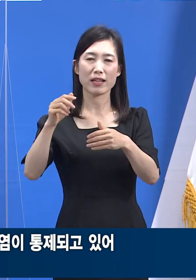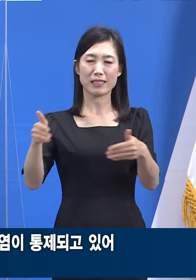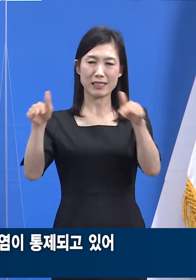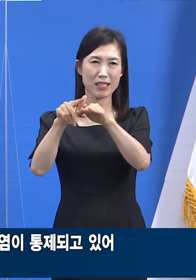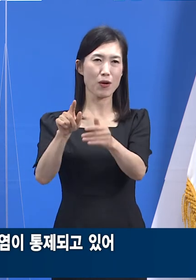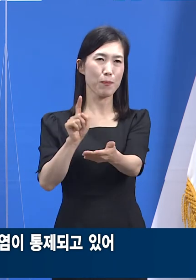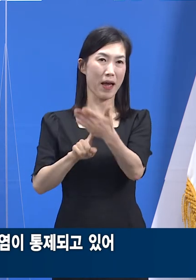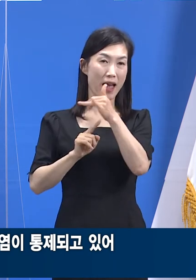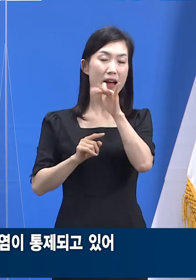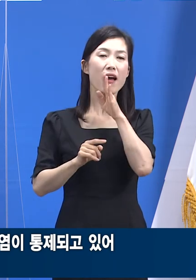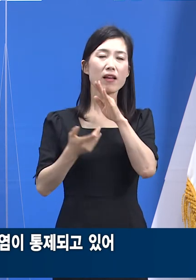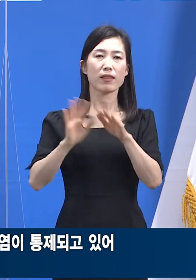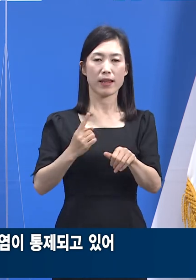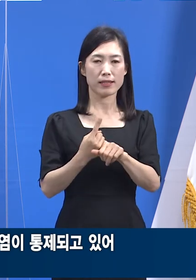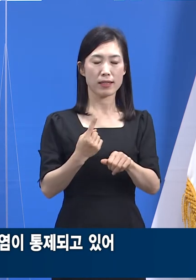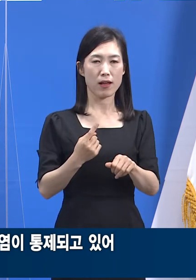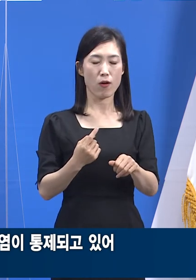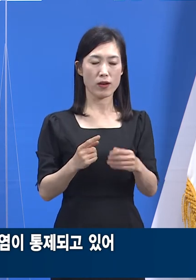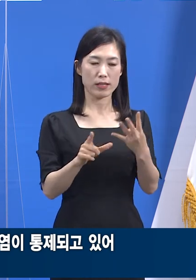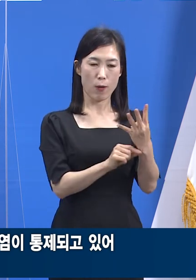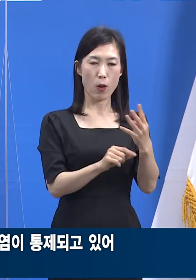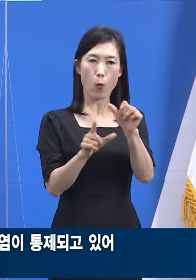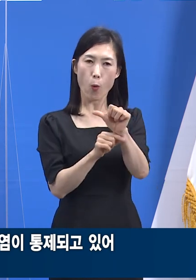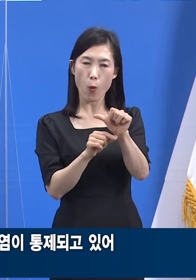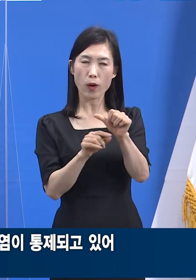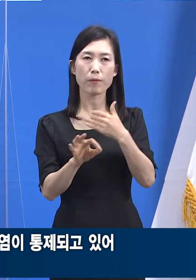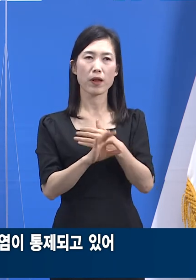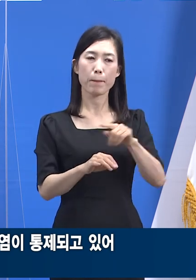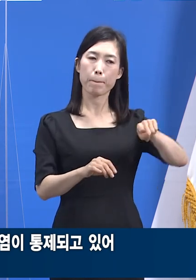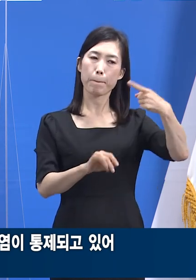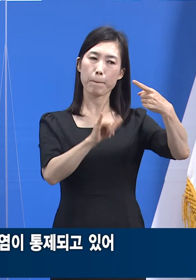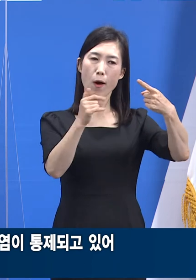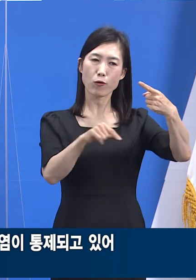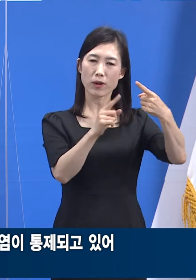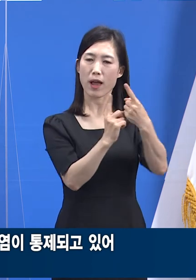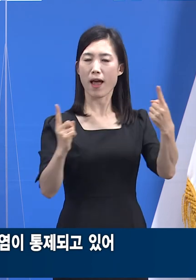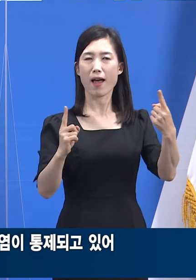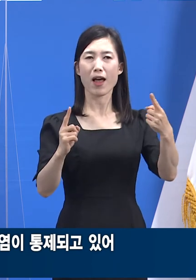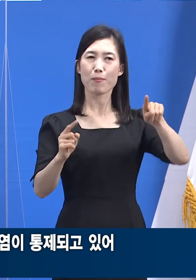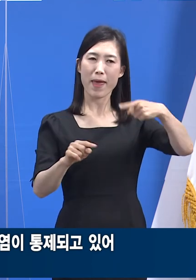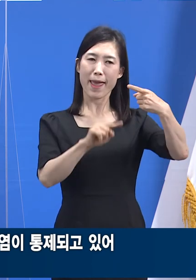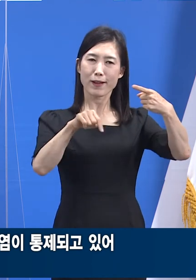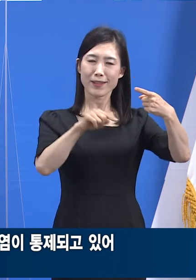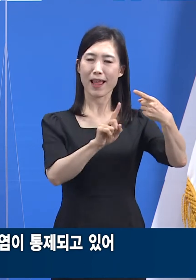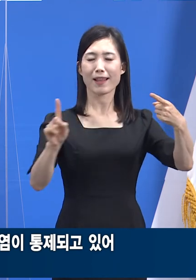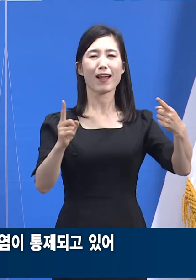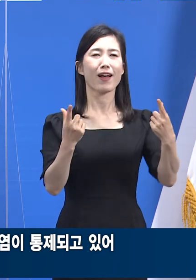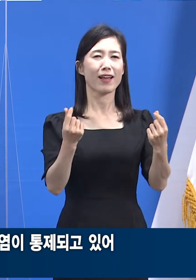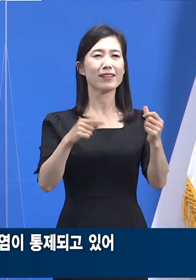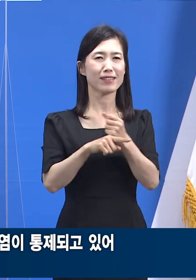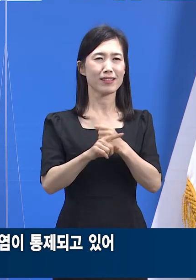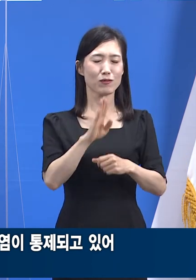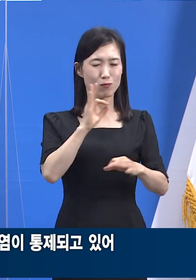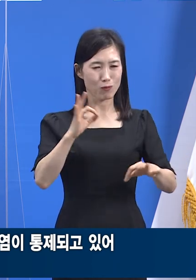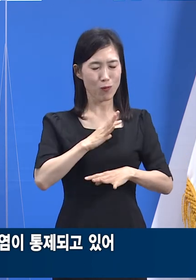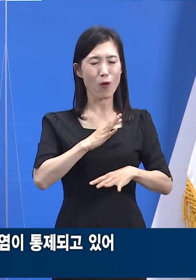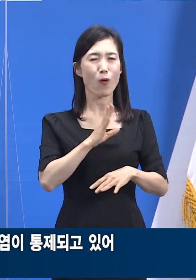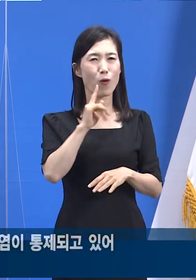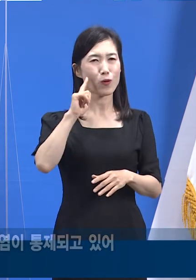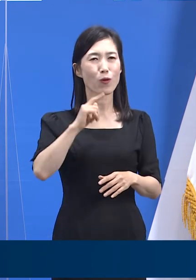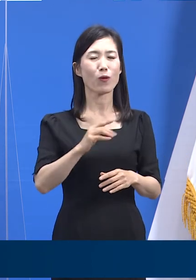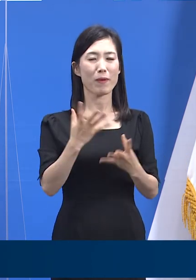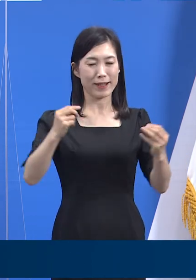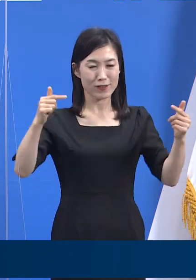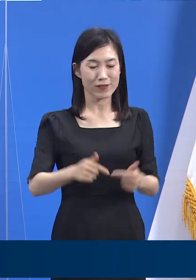지난달에는 거의 100명이 1명인 셈입니다. 정말 놀라운 성과입니다. 사망 통계도